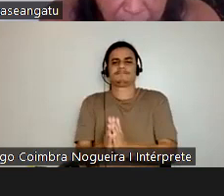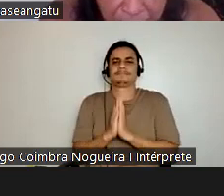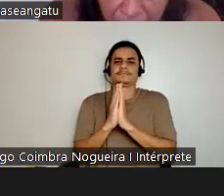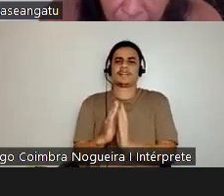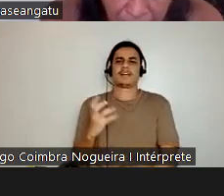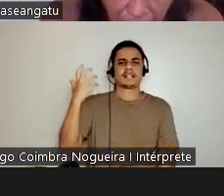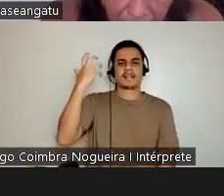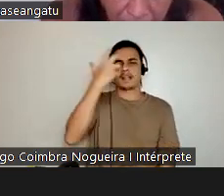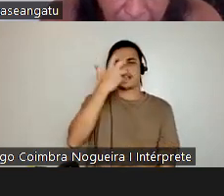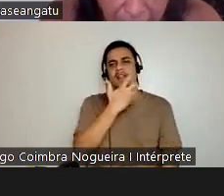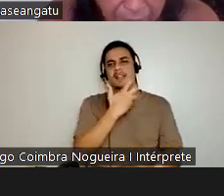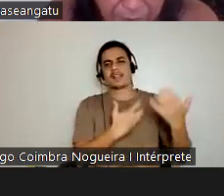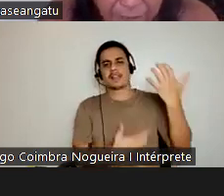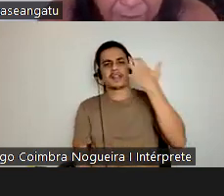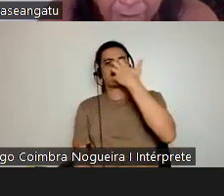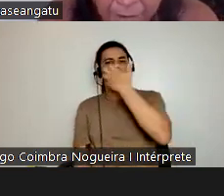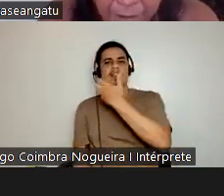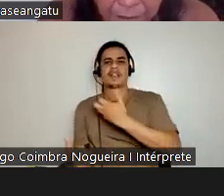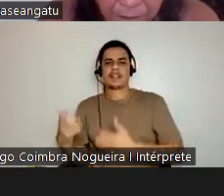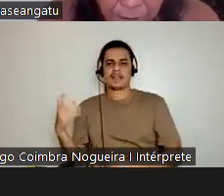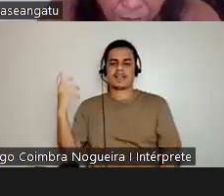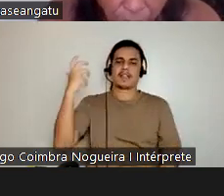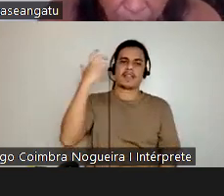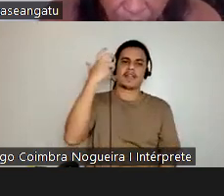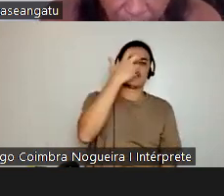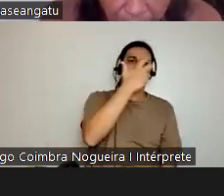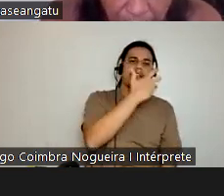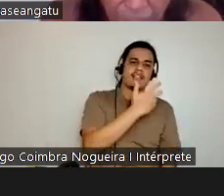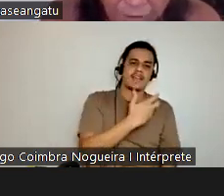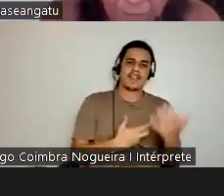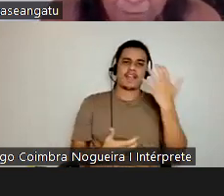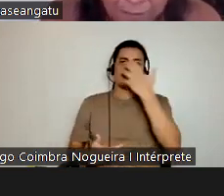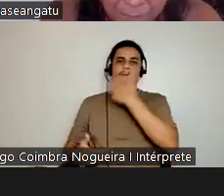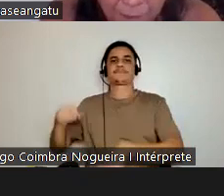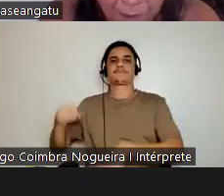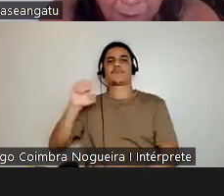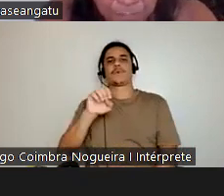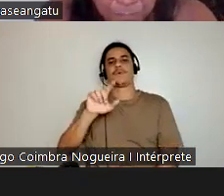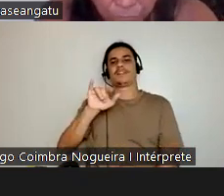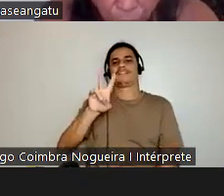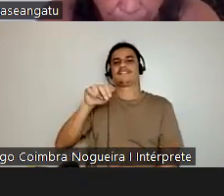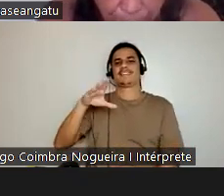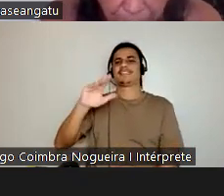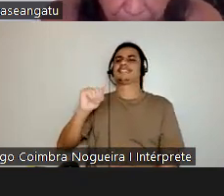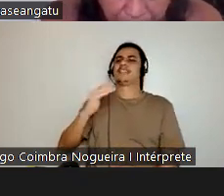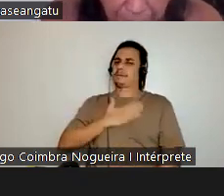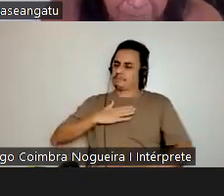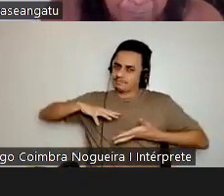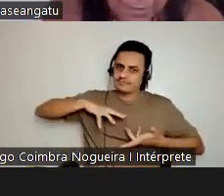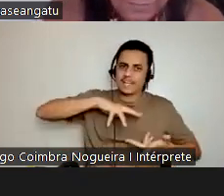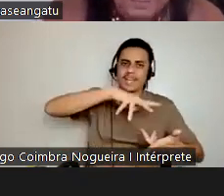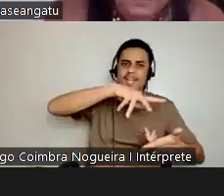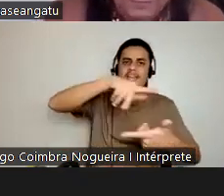Iai, Iolê, Iai, Ia, Olivensa é minha terra, Tupinamba,